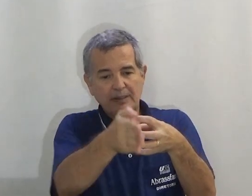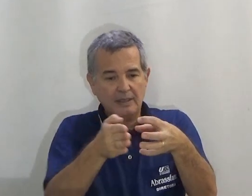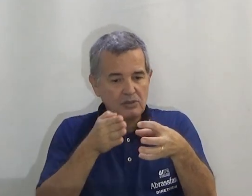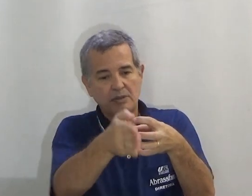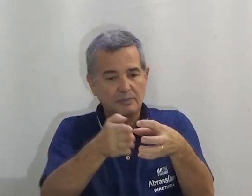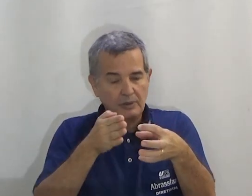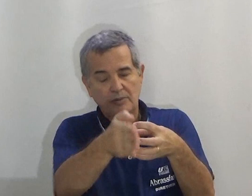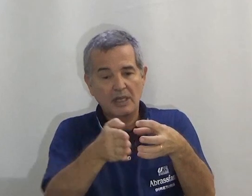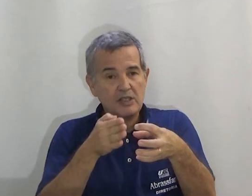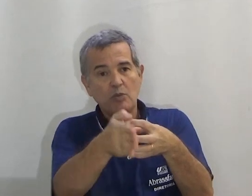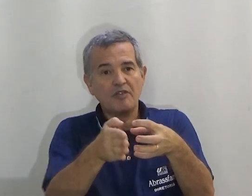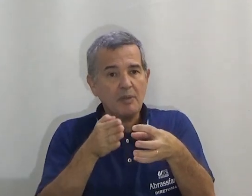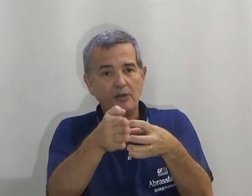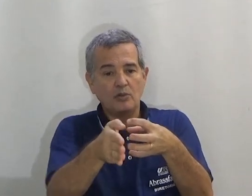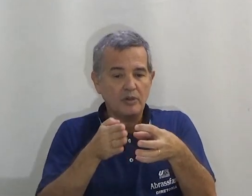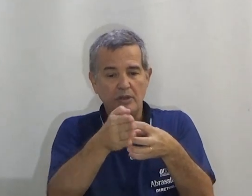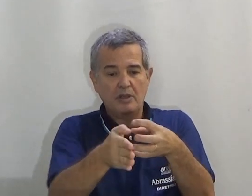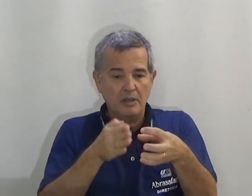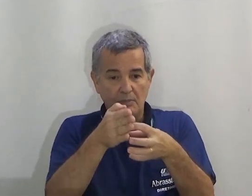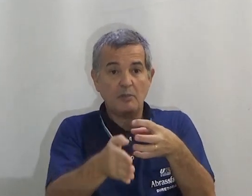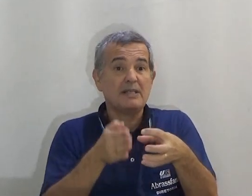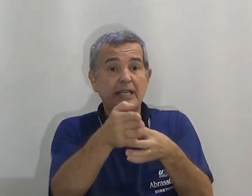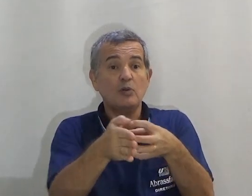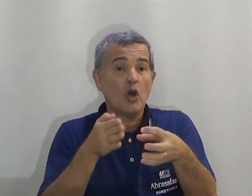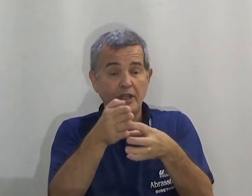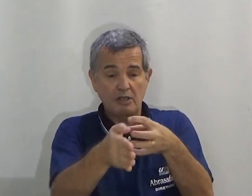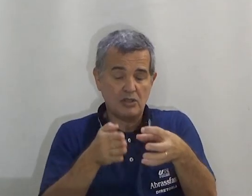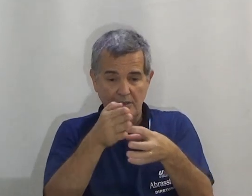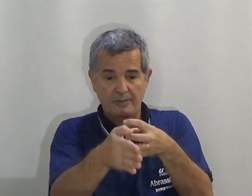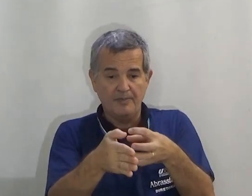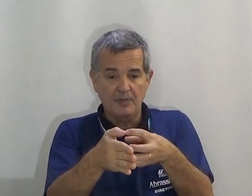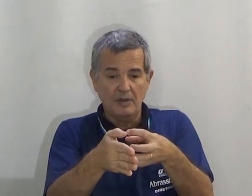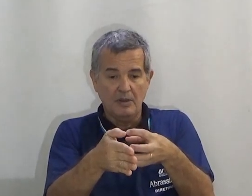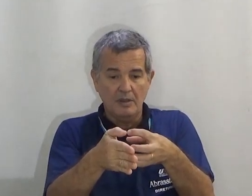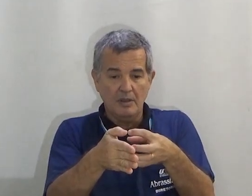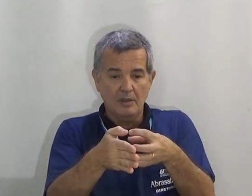para frente e para trás. Pronto. Esse é o movimento. Pelo menos aqui no Nordeste.